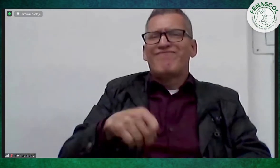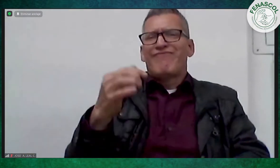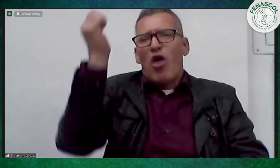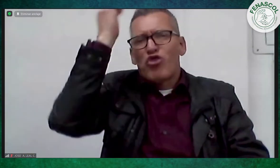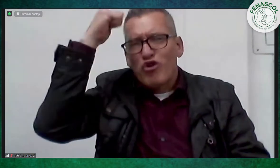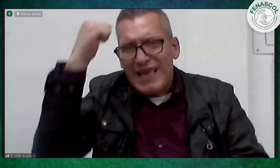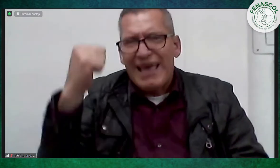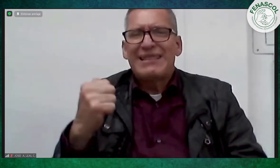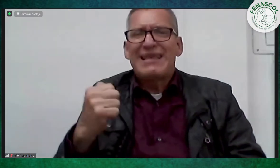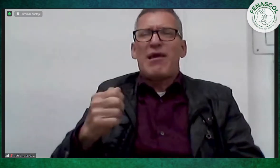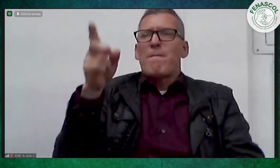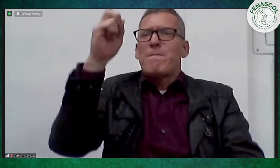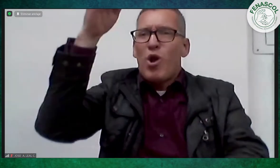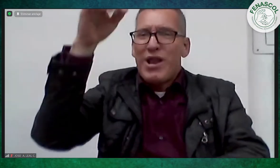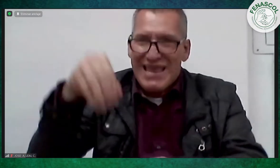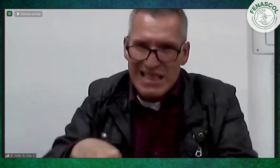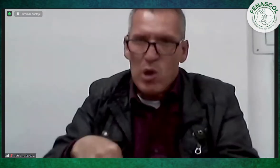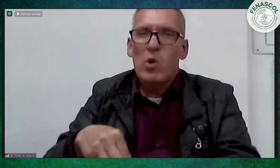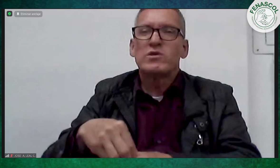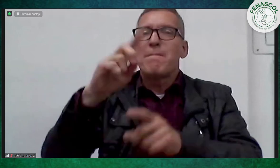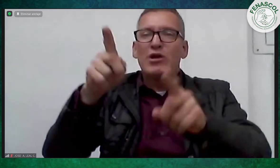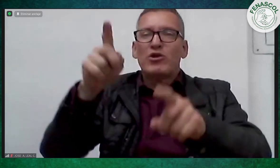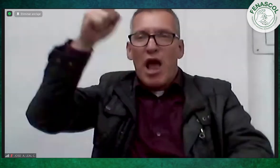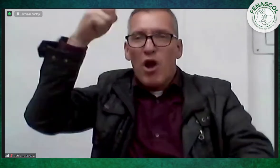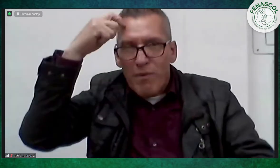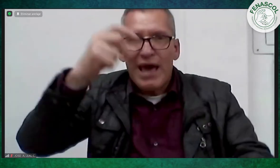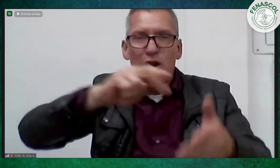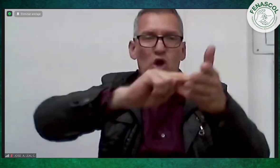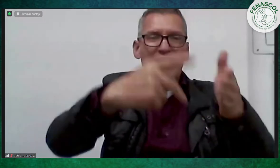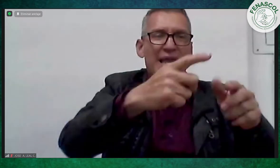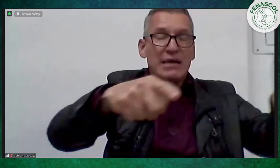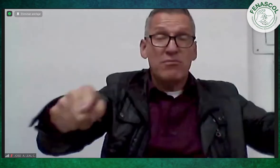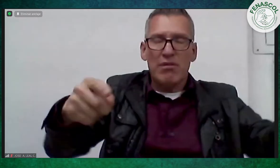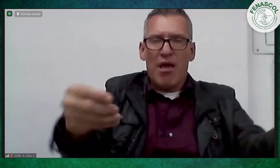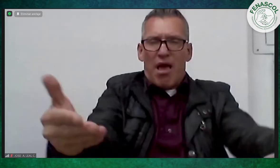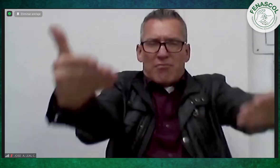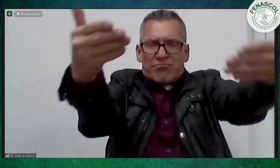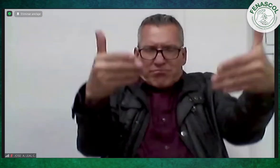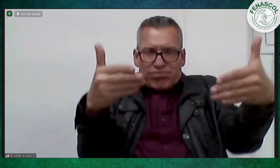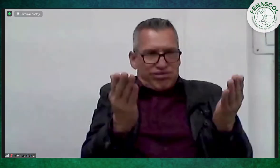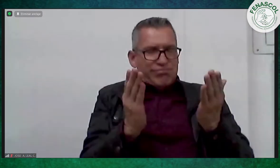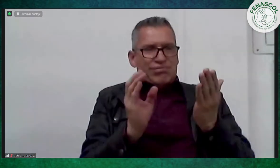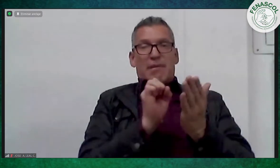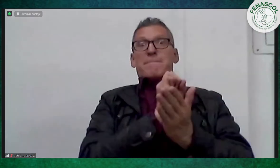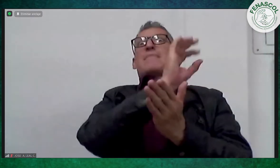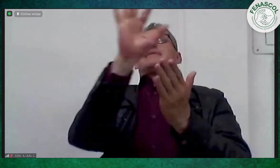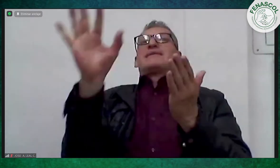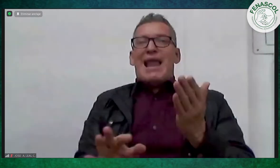comprensión de todos, de todos los maestros, políticos, actores de gobierno y técnicos. Al leerlo hay mayor